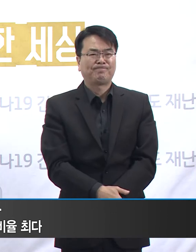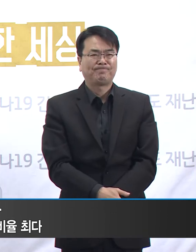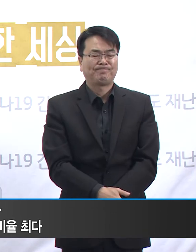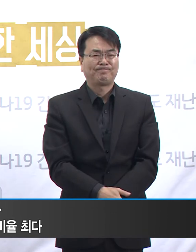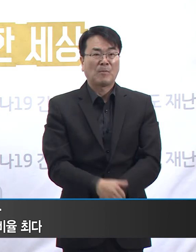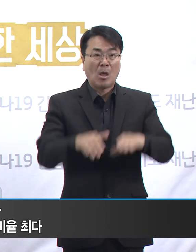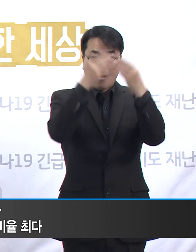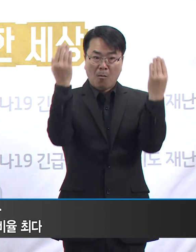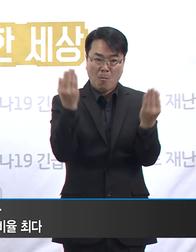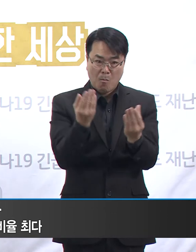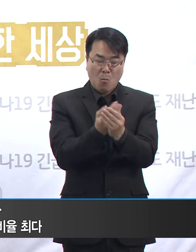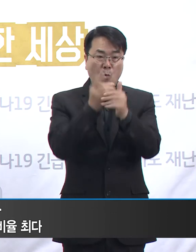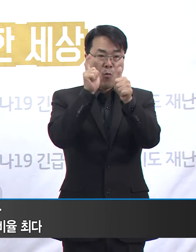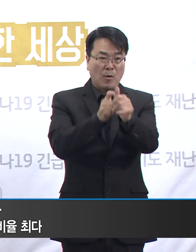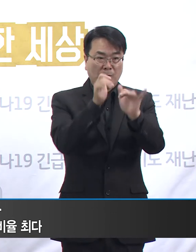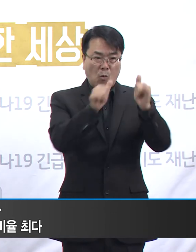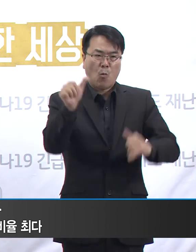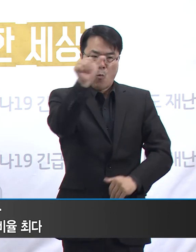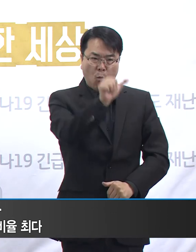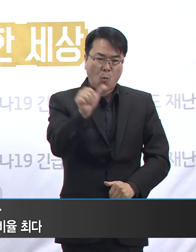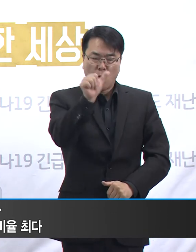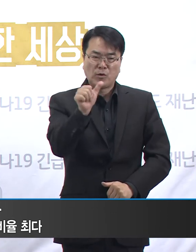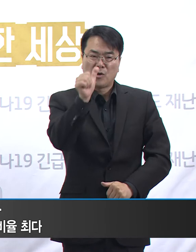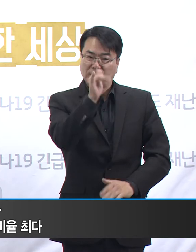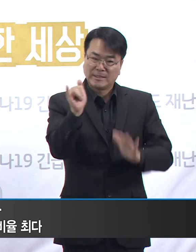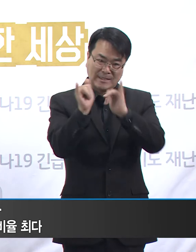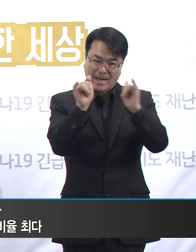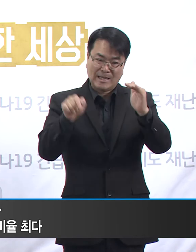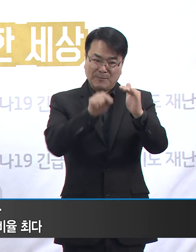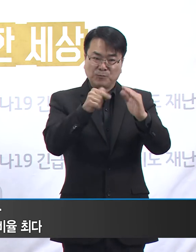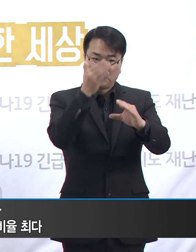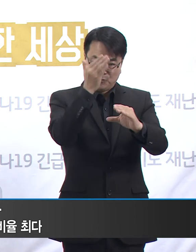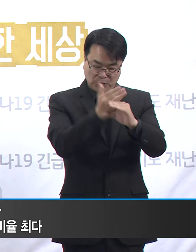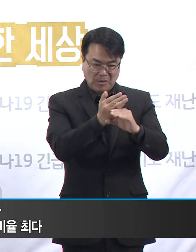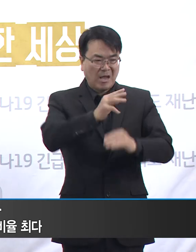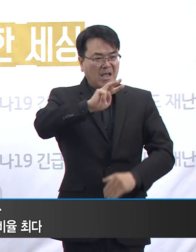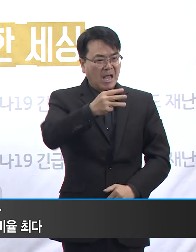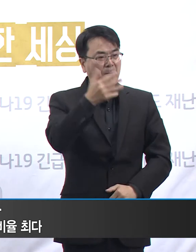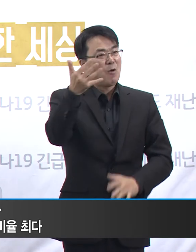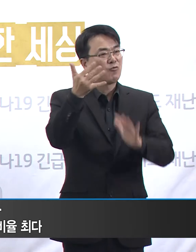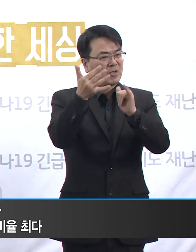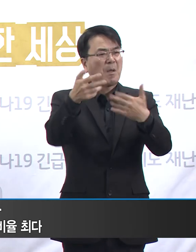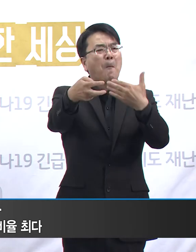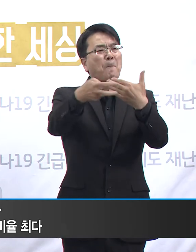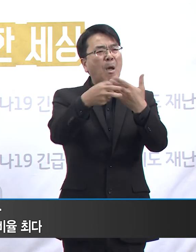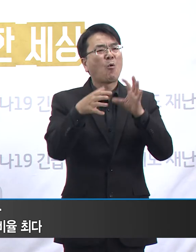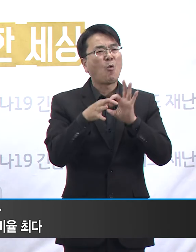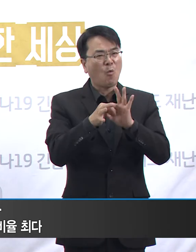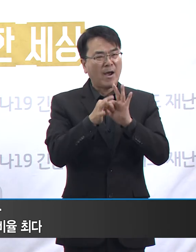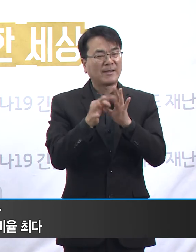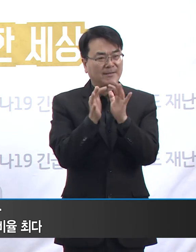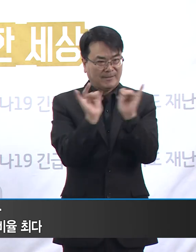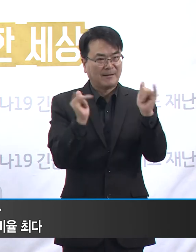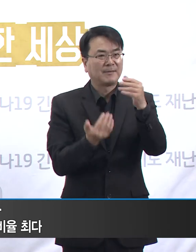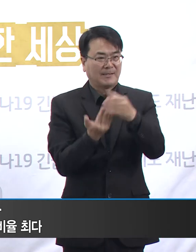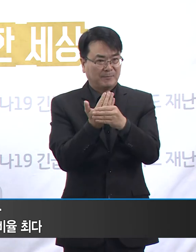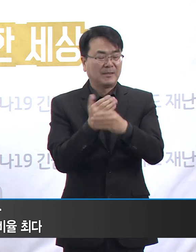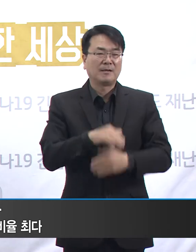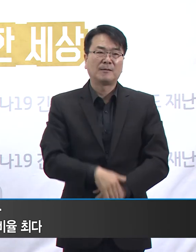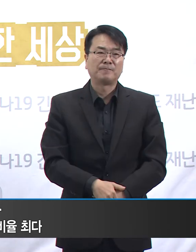전체 확진자 5,441명 중 309명을 전형적인 의료 관련 감염으로 분류할 수 있습니다.